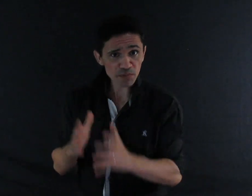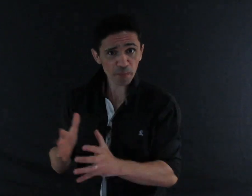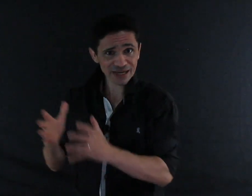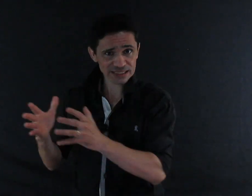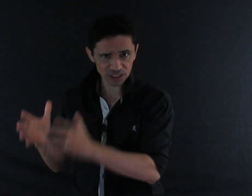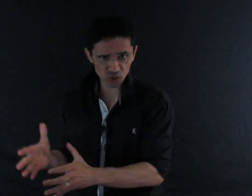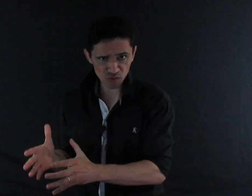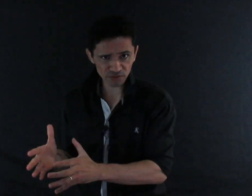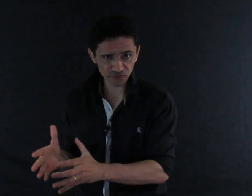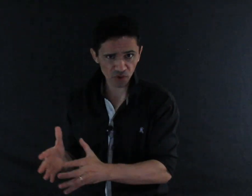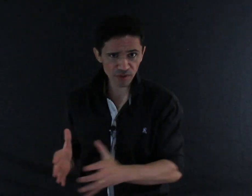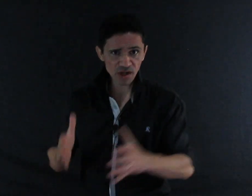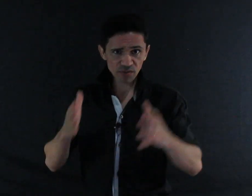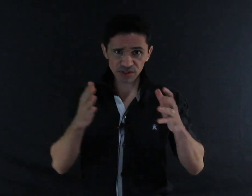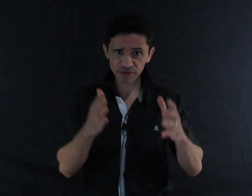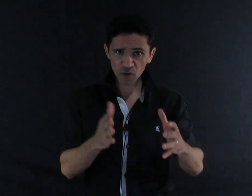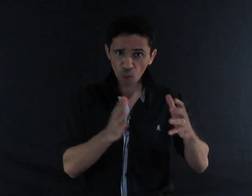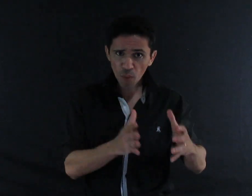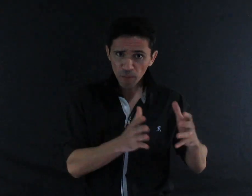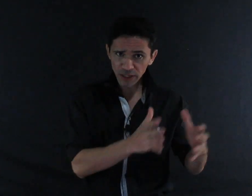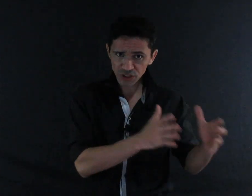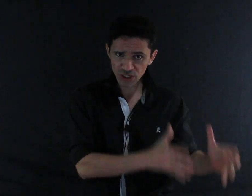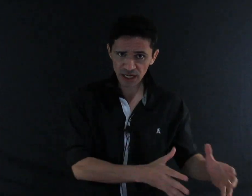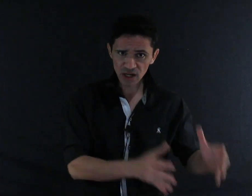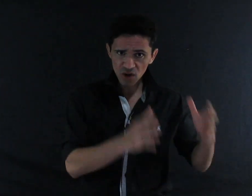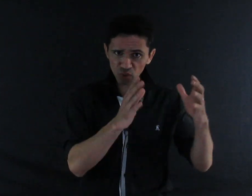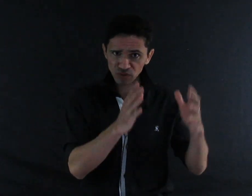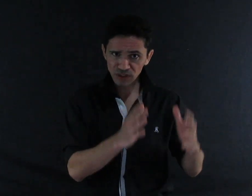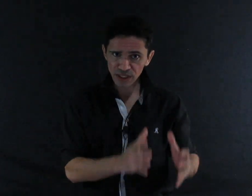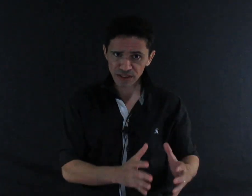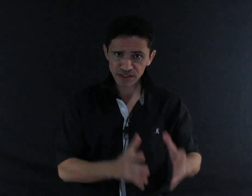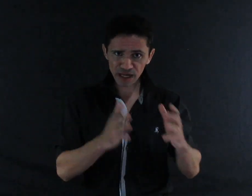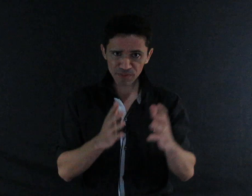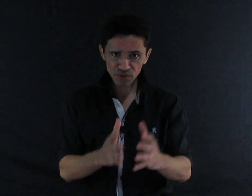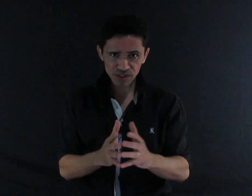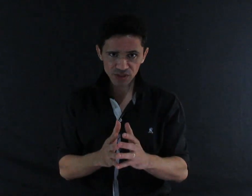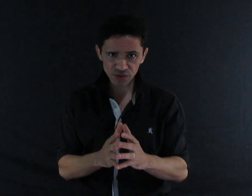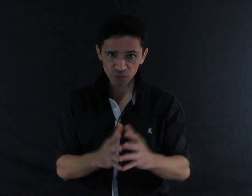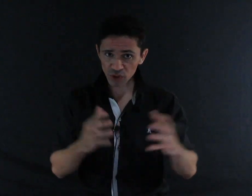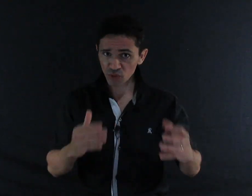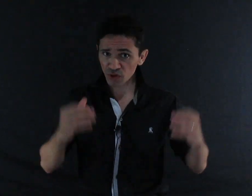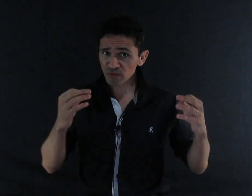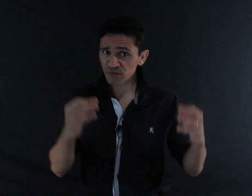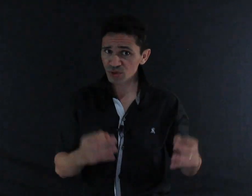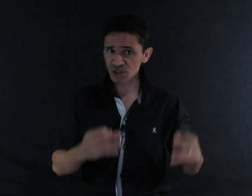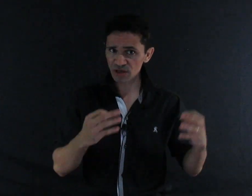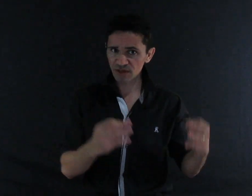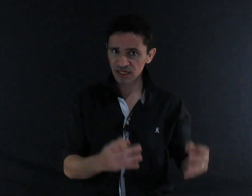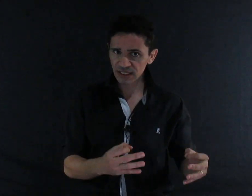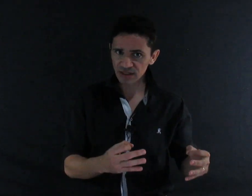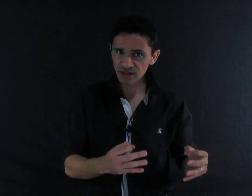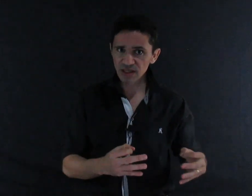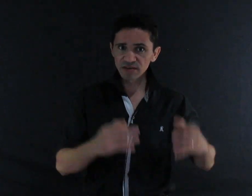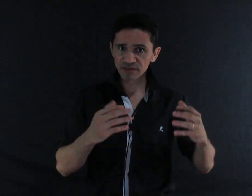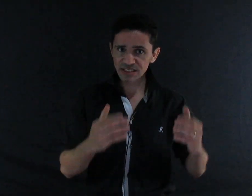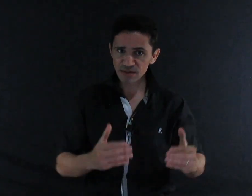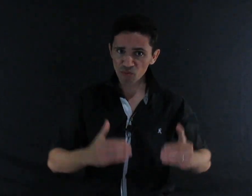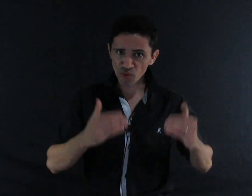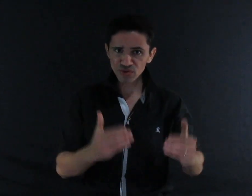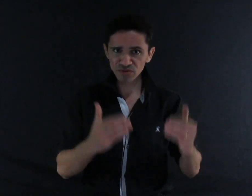impactar de alguma forma, você vai compartilhar com três amigos seus. Porque o que eu vou te revelar aqui vai ser muito